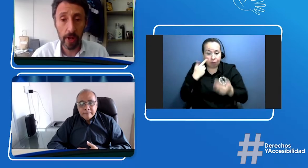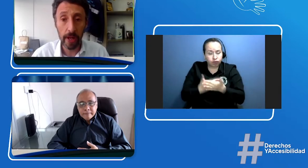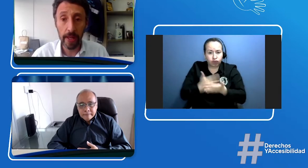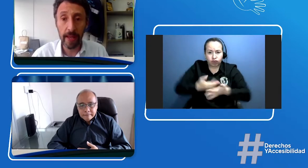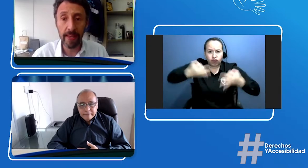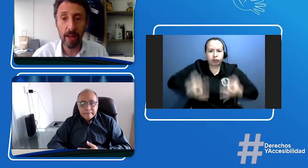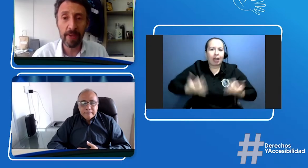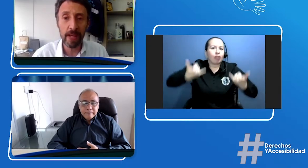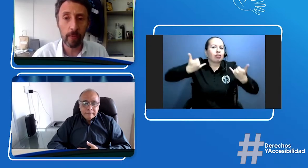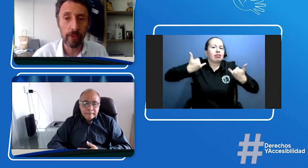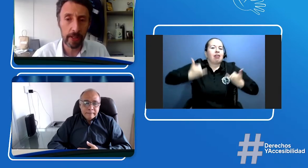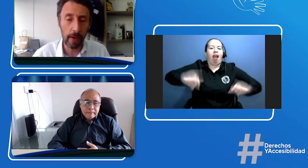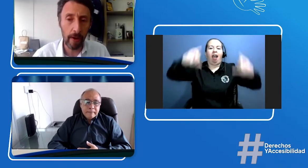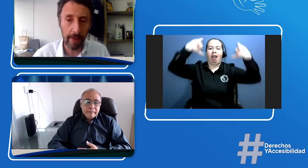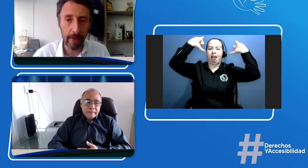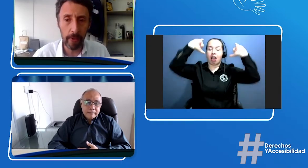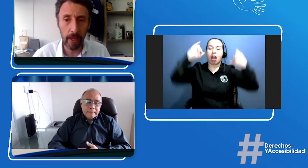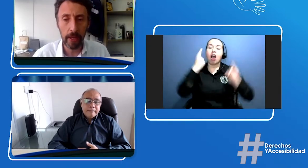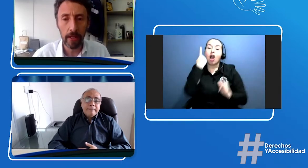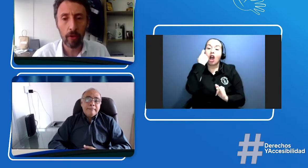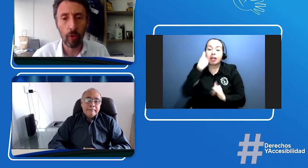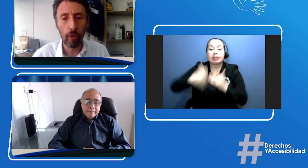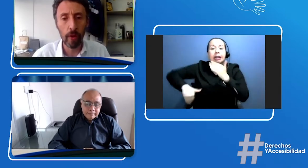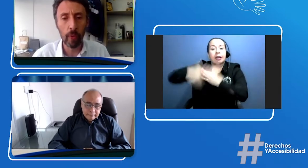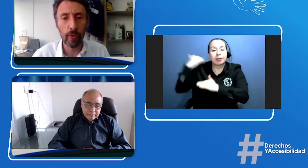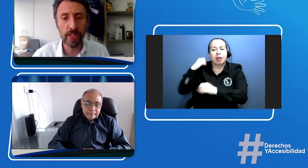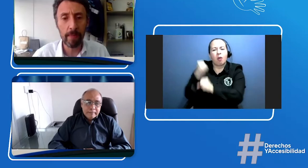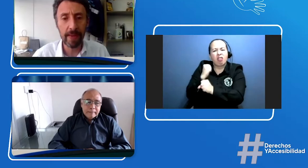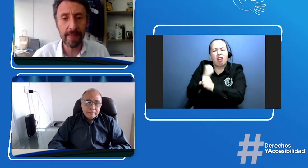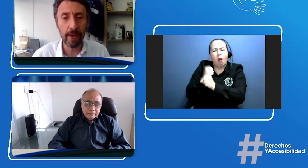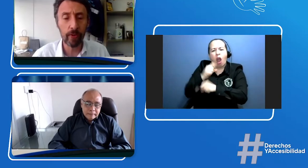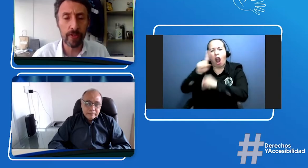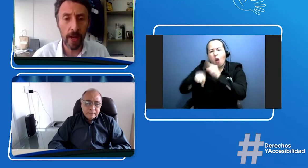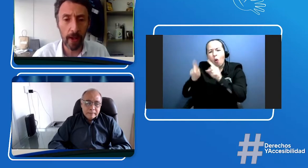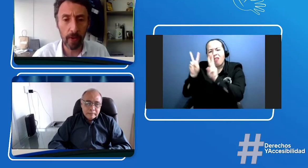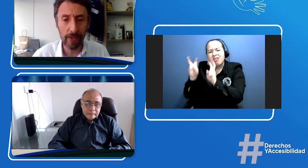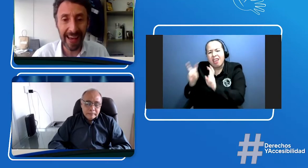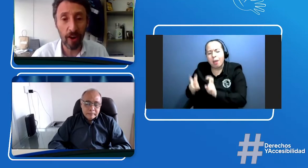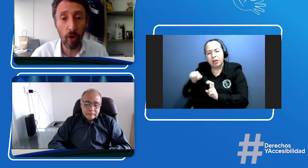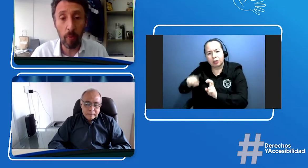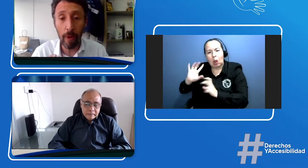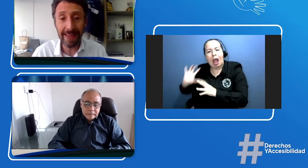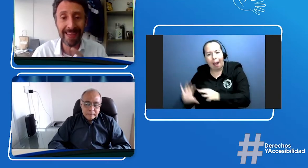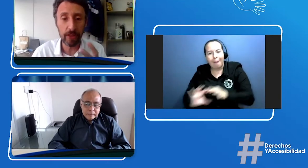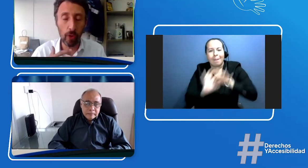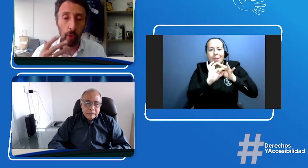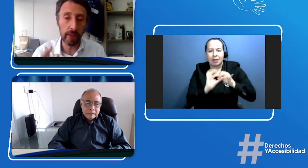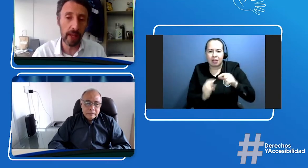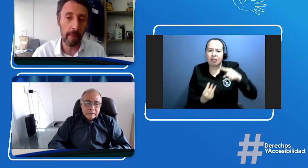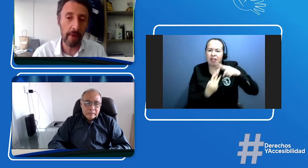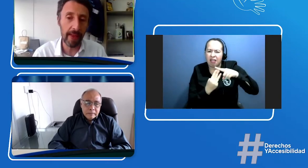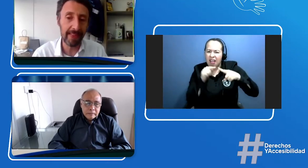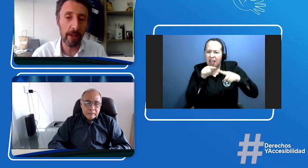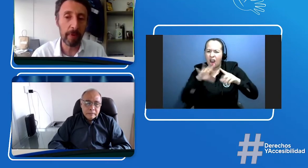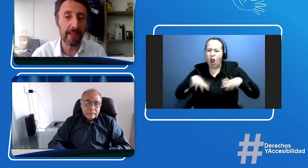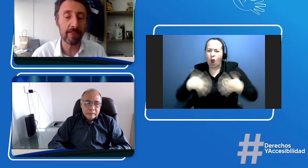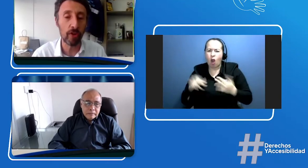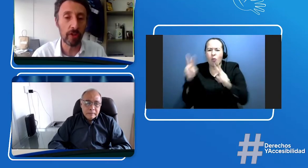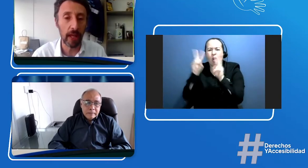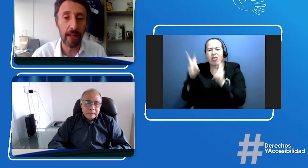realidad. Ayer empezamos a trabajar también con algunos temas asociados a cómo va ser todo el tema de interpretación de las